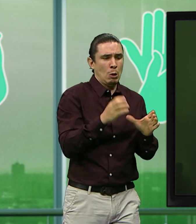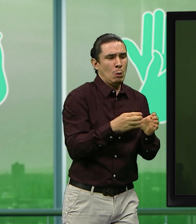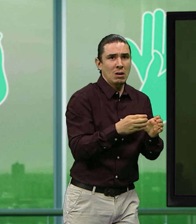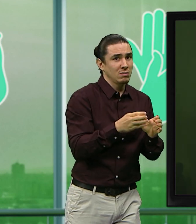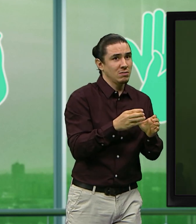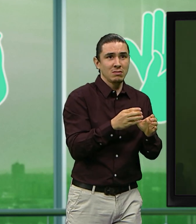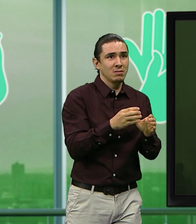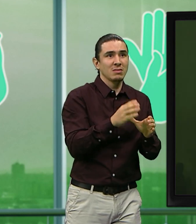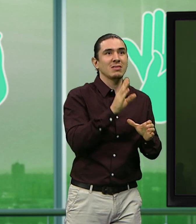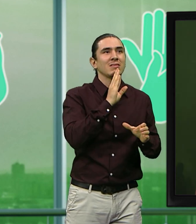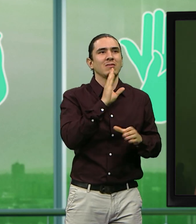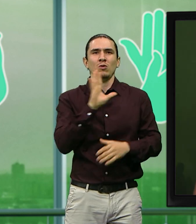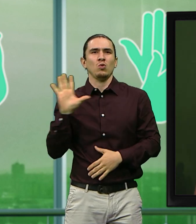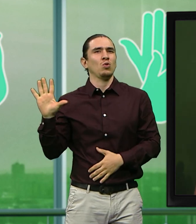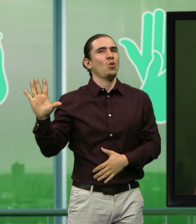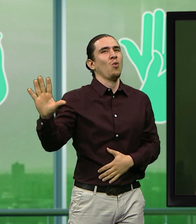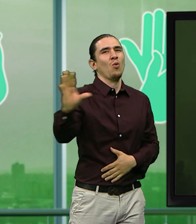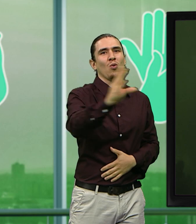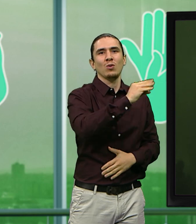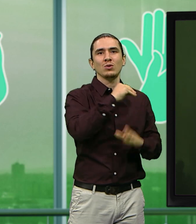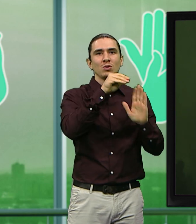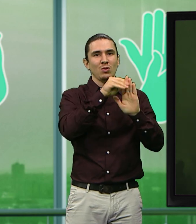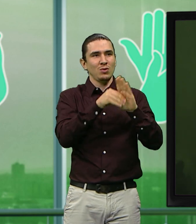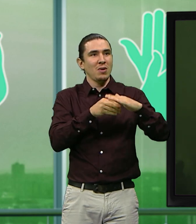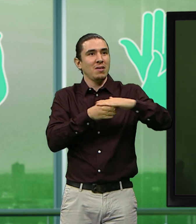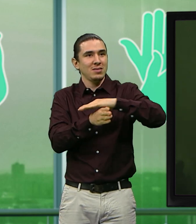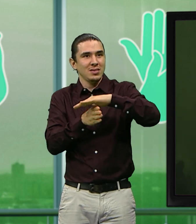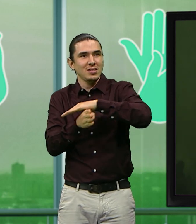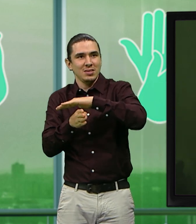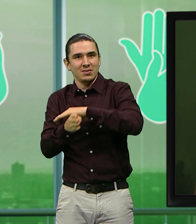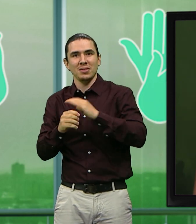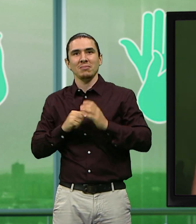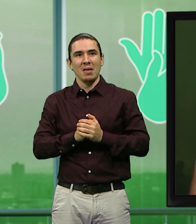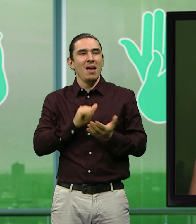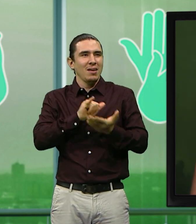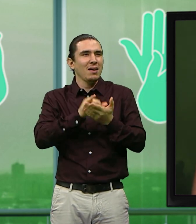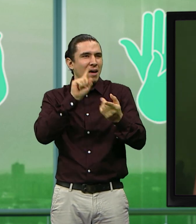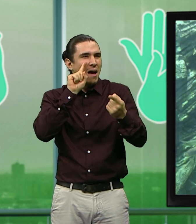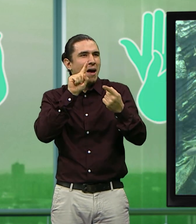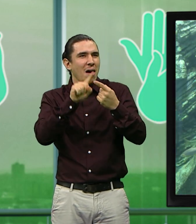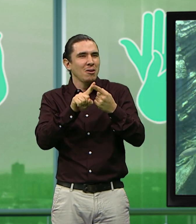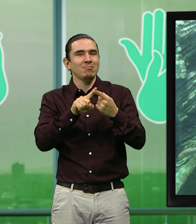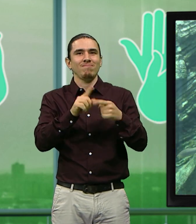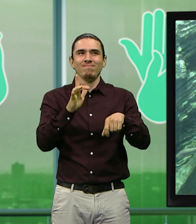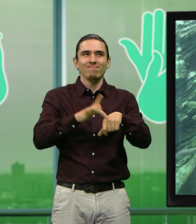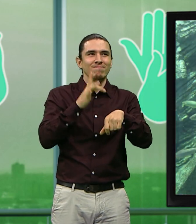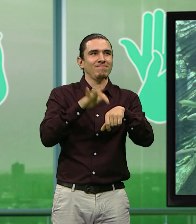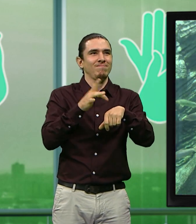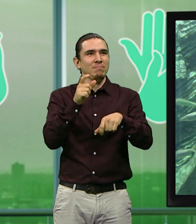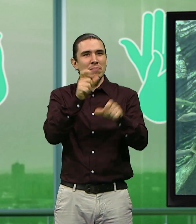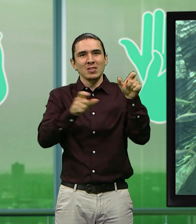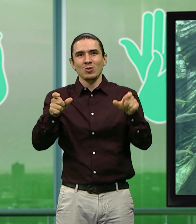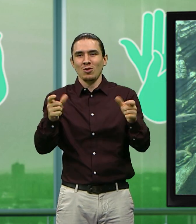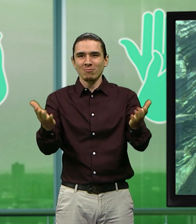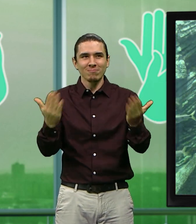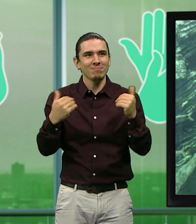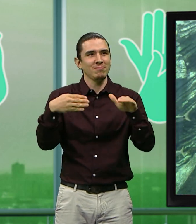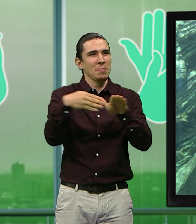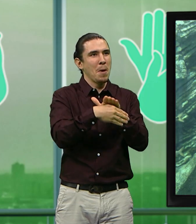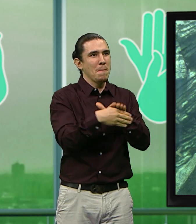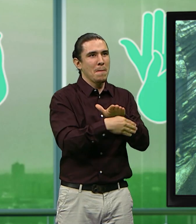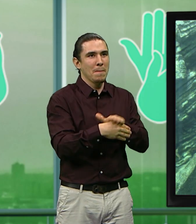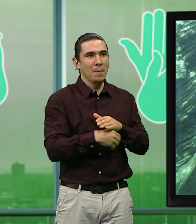que vengan, nosotros creamos un contenido accesible, ¿cierto? Pero eso no fue lo que nos motivó, no la cantidad de personas, sino